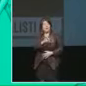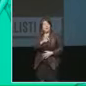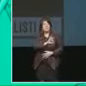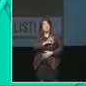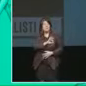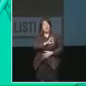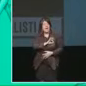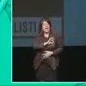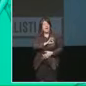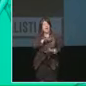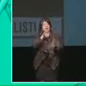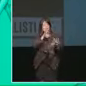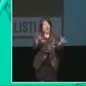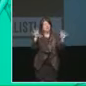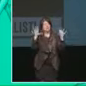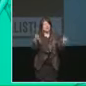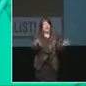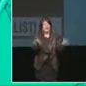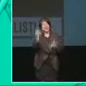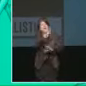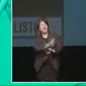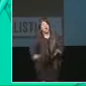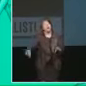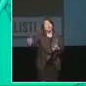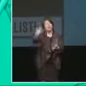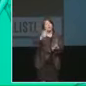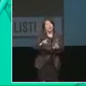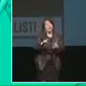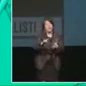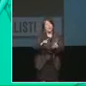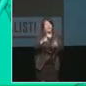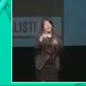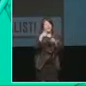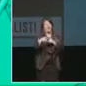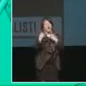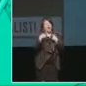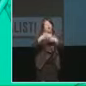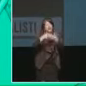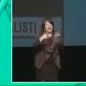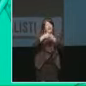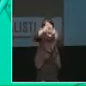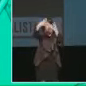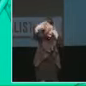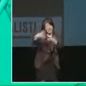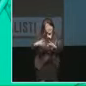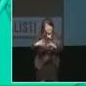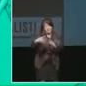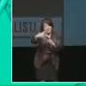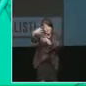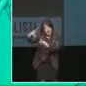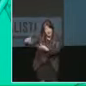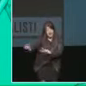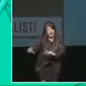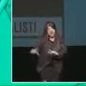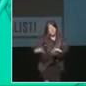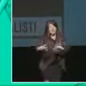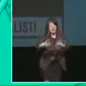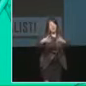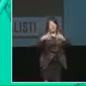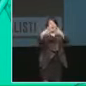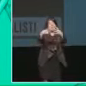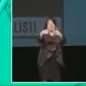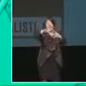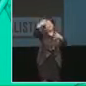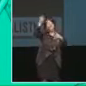i finalisti i finalisti verranno appunto al salone e poi domenica verrà decretato il vincitore e i finalisti del